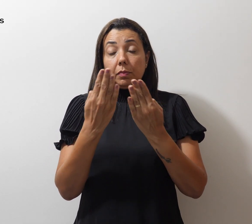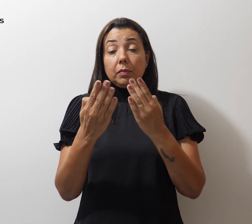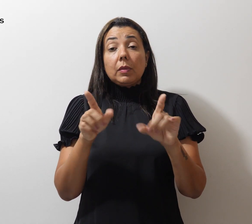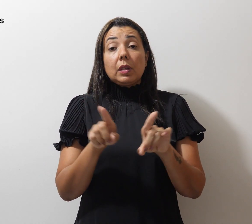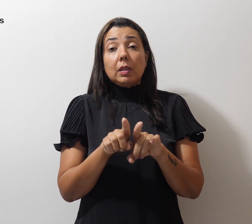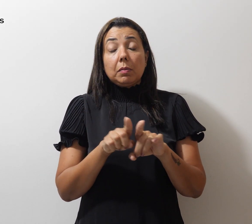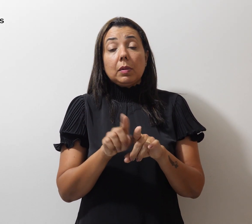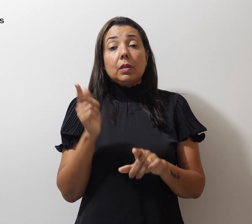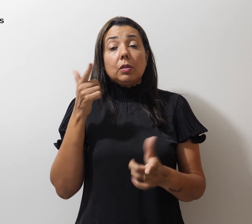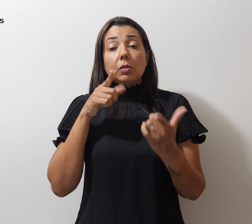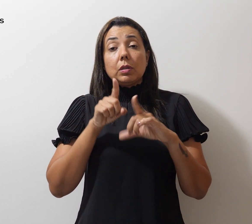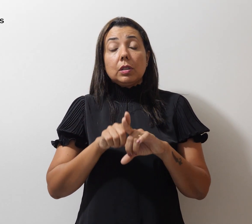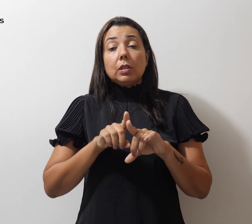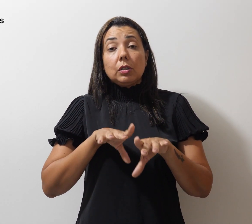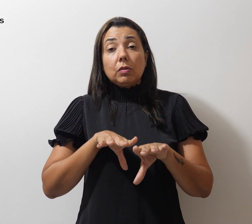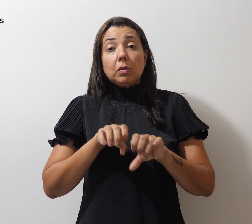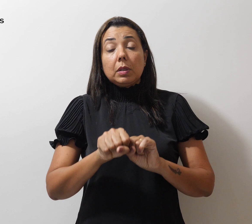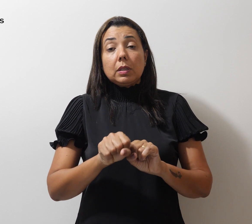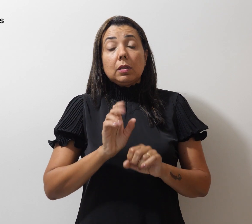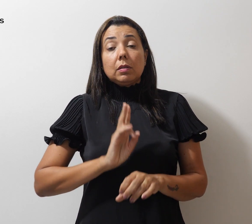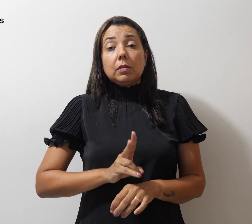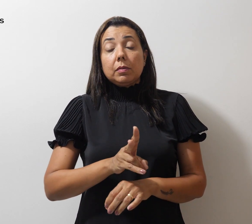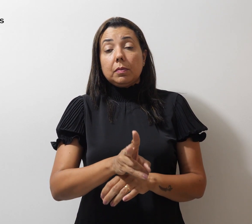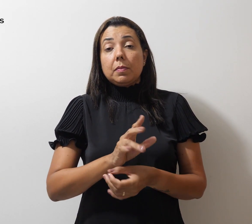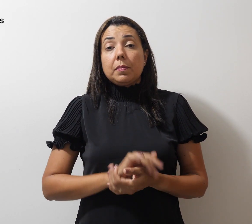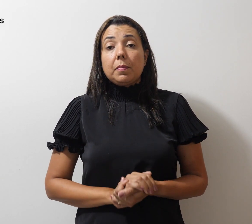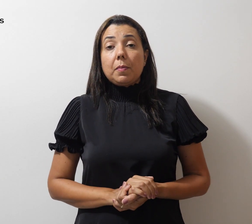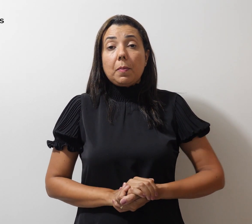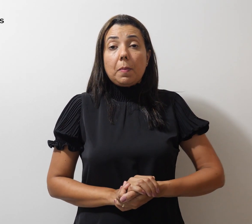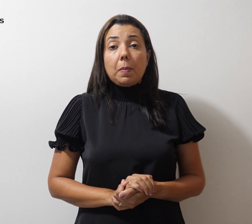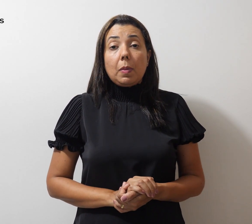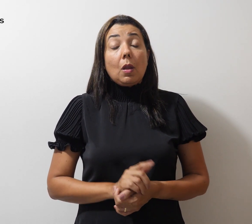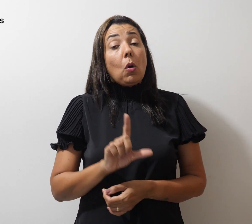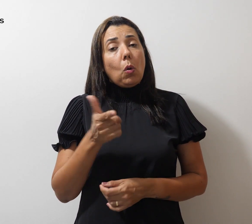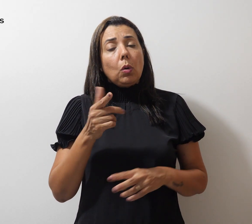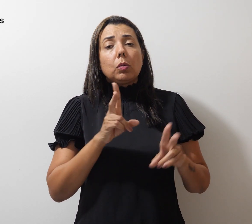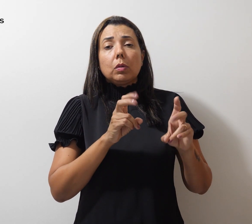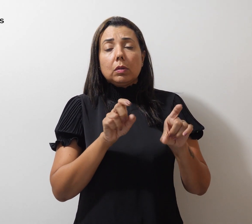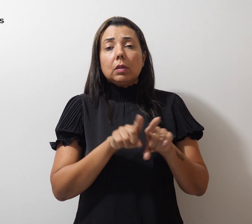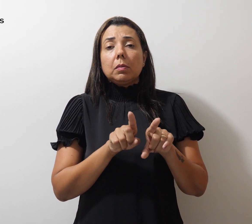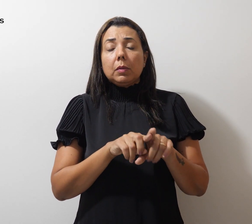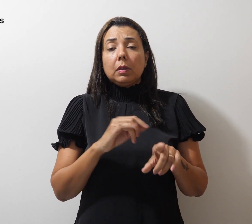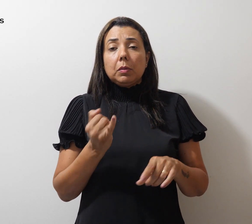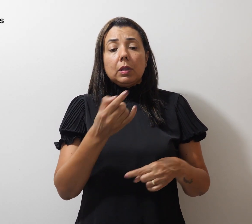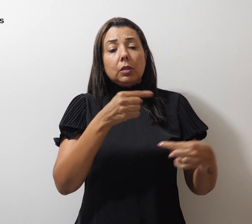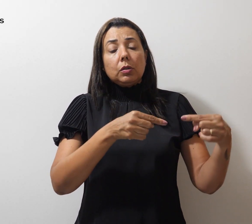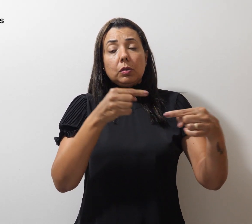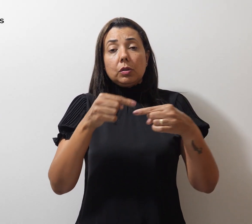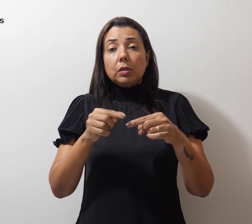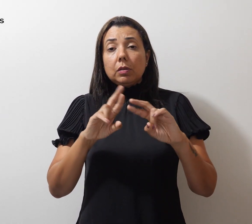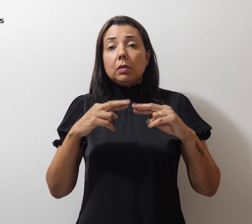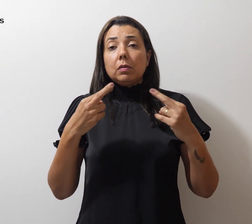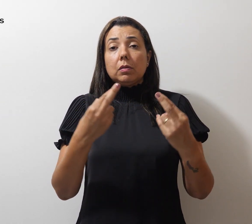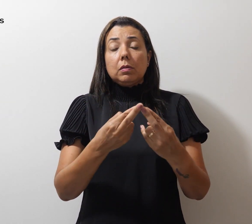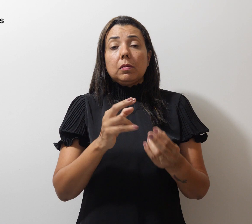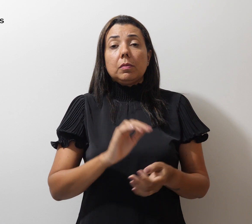da garantia de formação continuada. Outro tema que será discutido na reunião é a